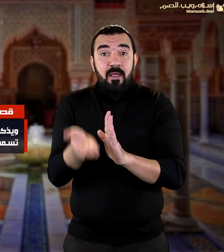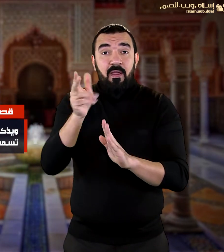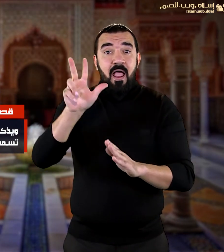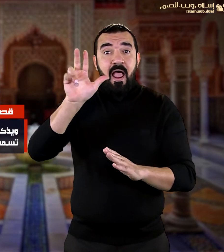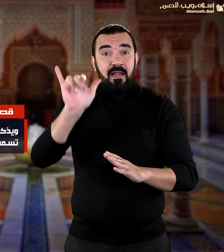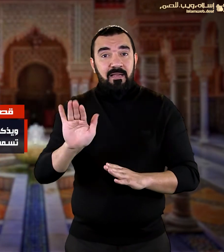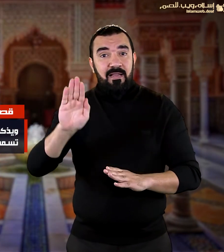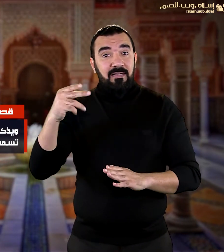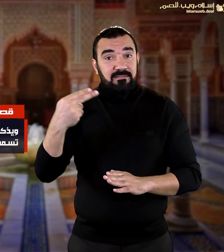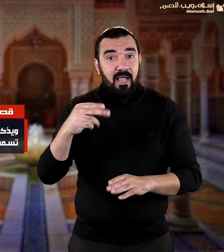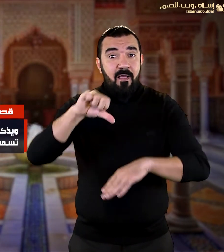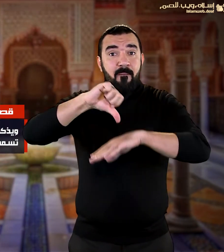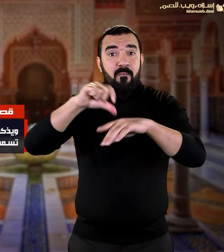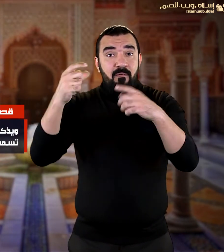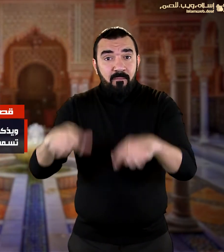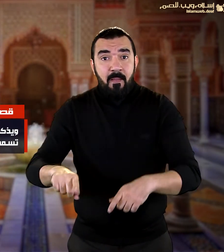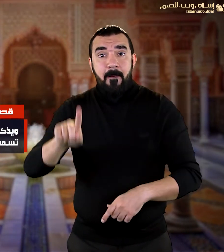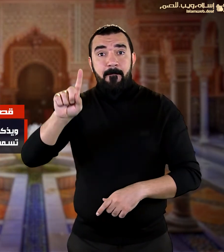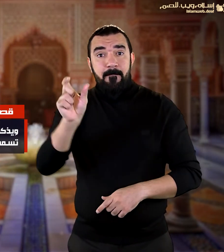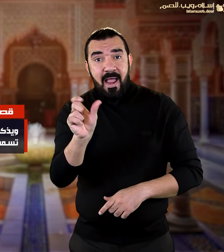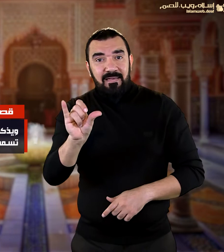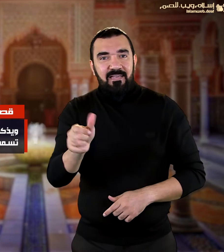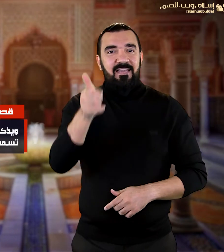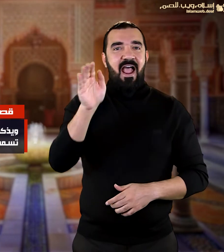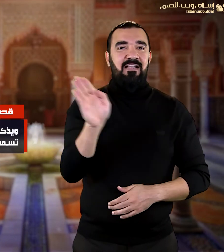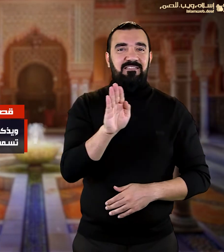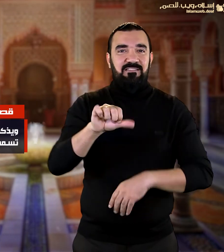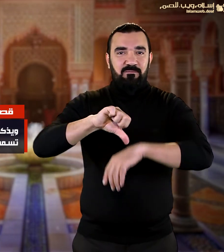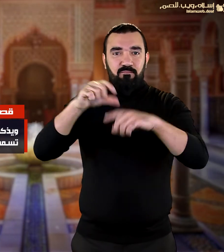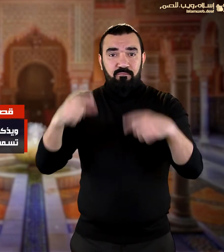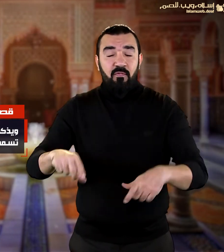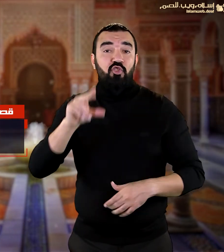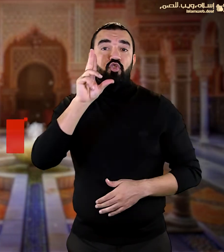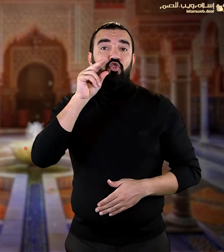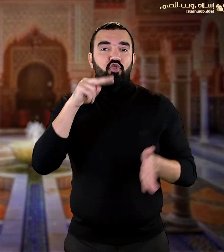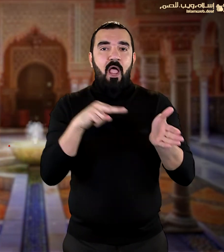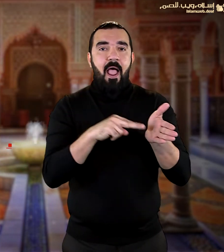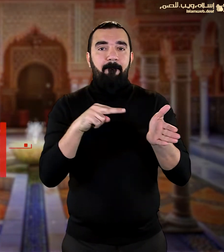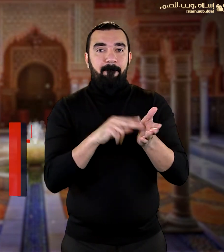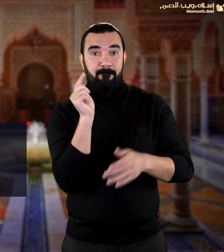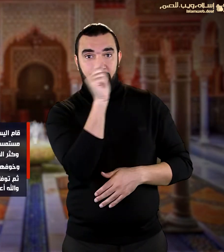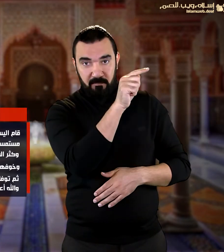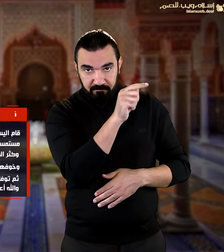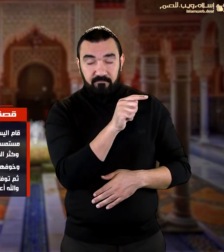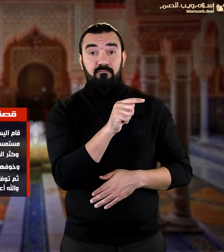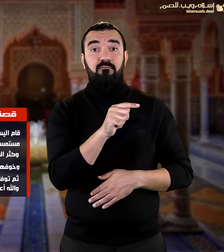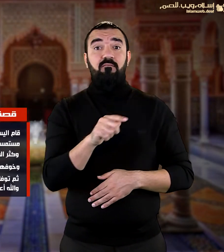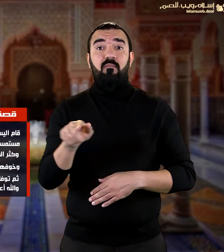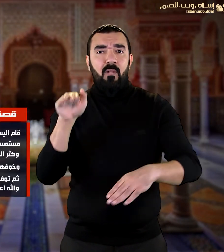تسمى بانياس إحدى مدن الشام قام اليسع بتبليغ الدعوة